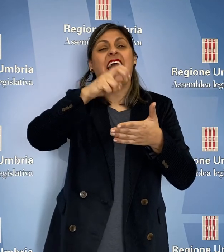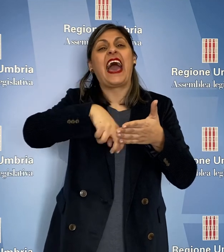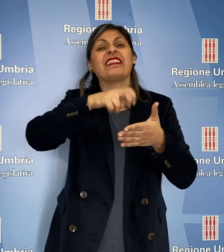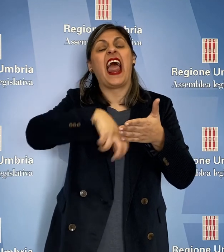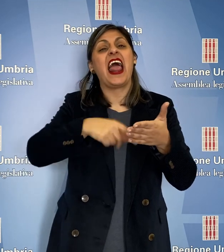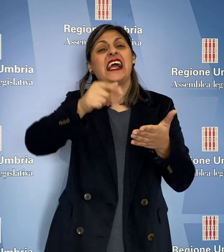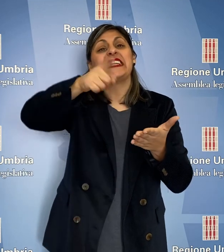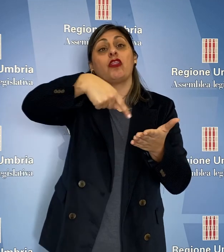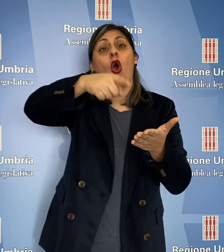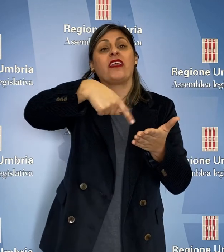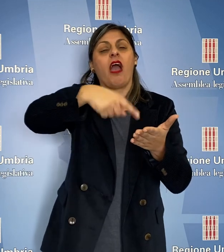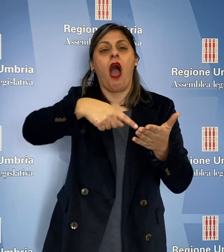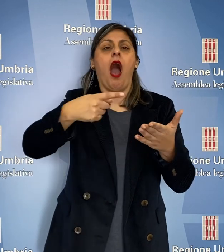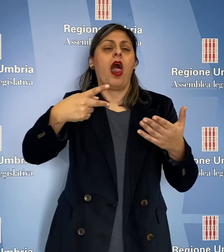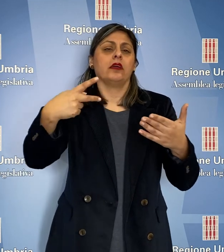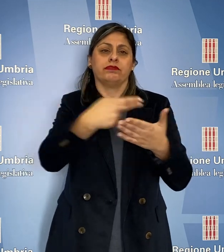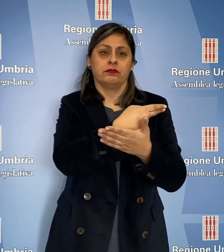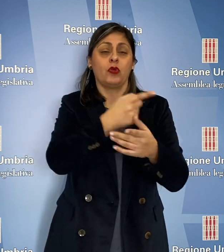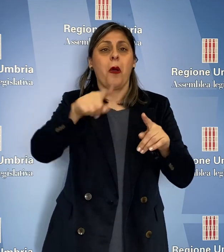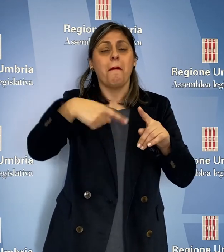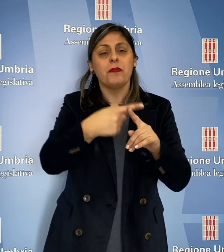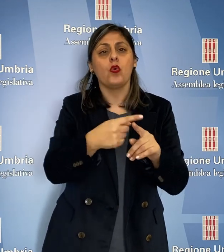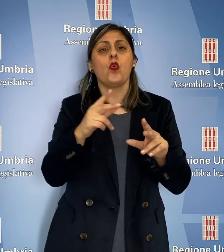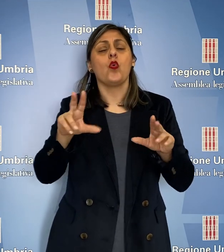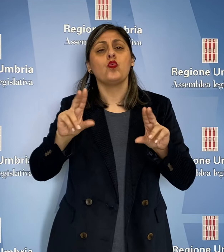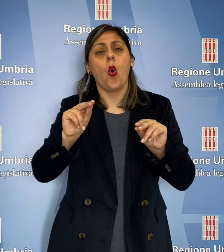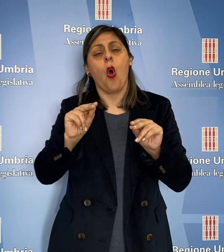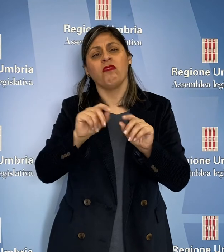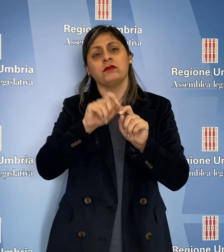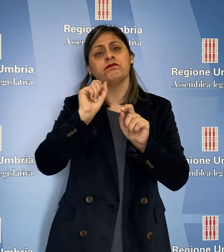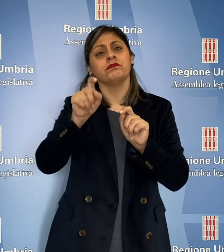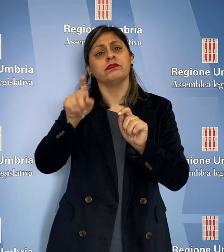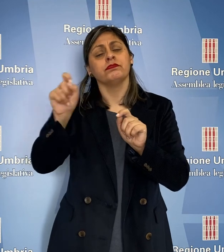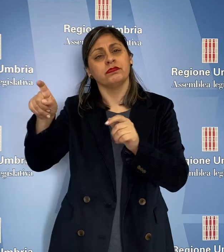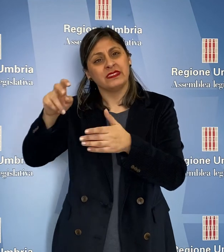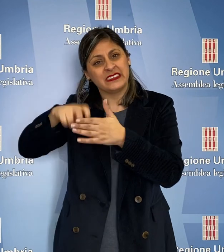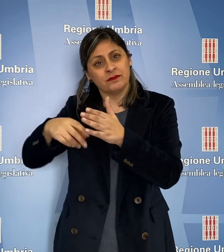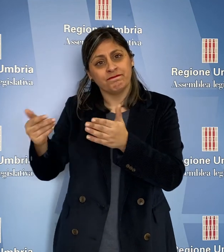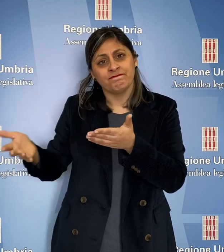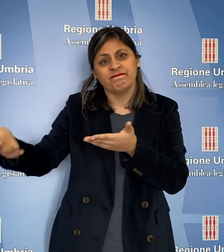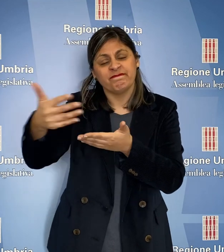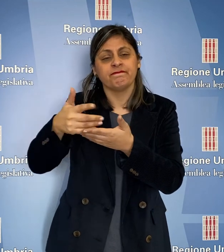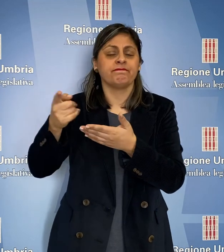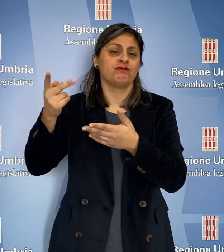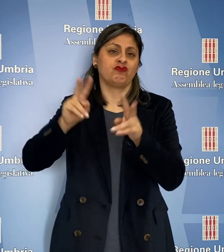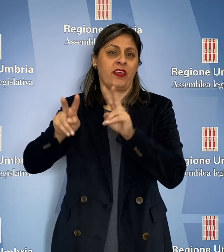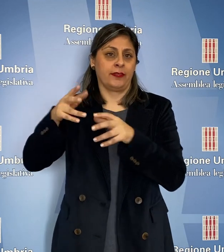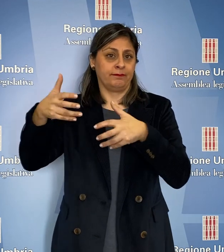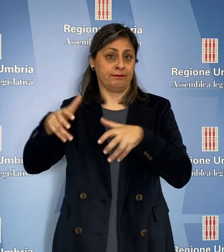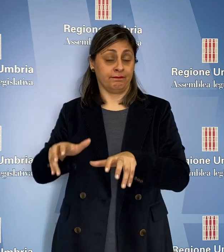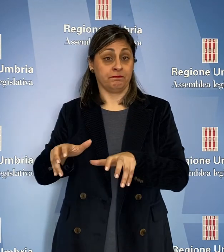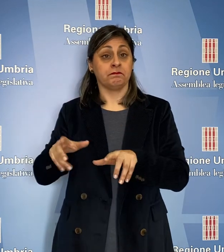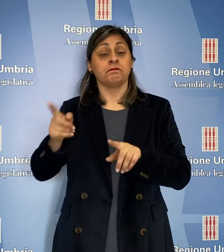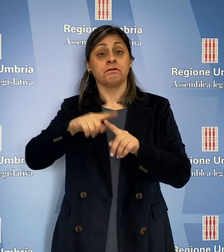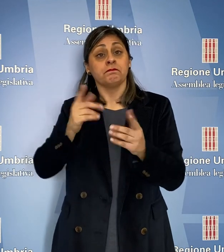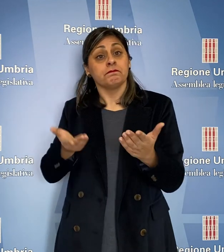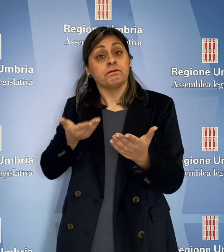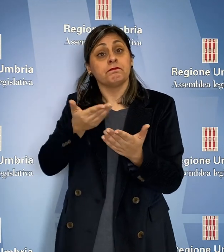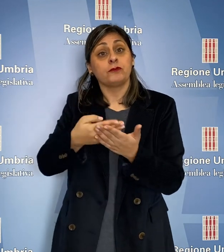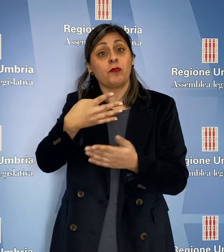cartelle sattoriali e dell'attività di nodifica di nuove cartelle di pagamento, accolto un emendamento proposto dal capogruppo del